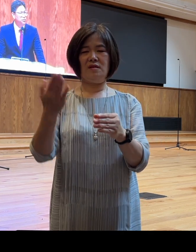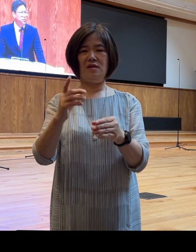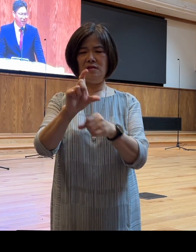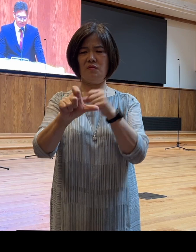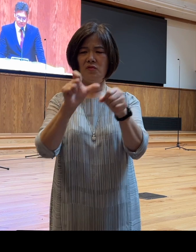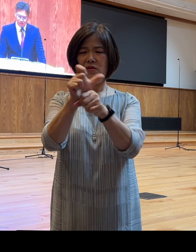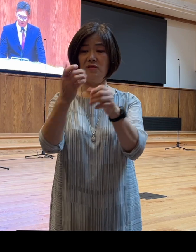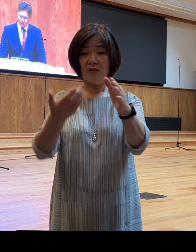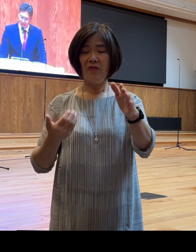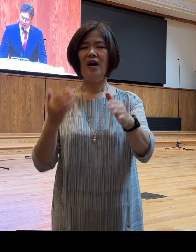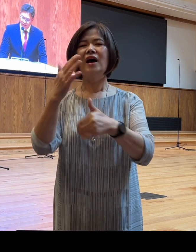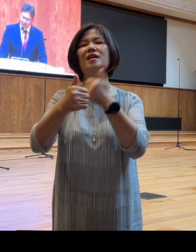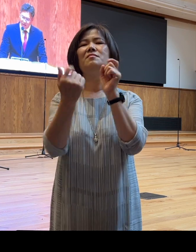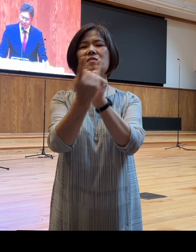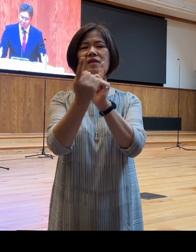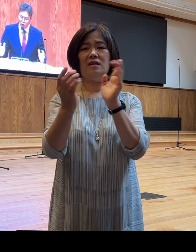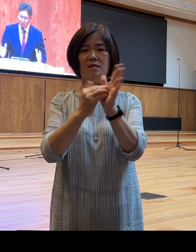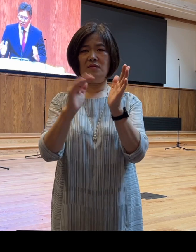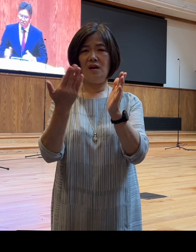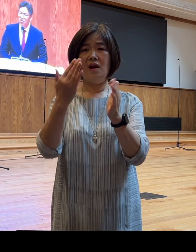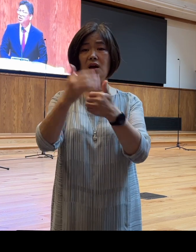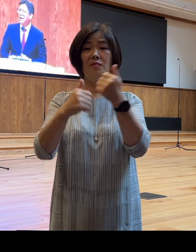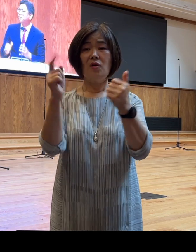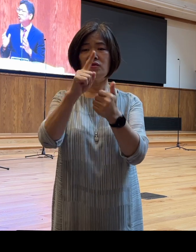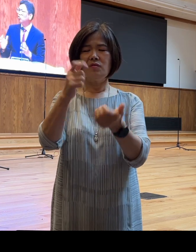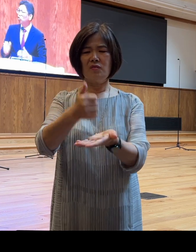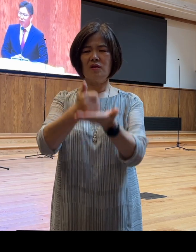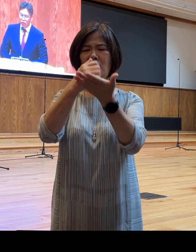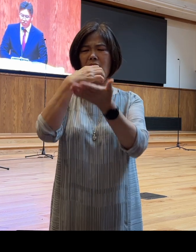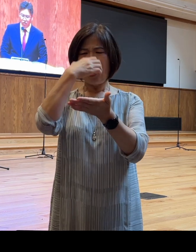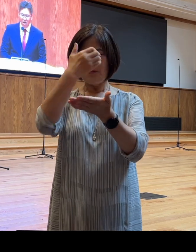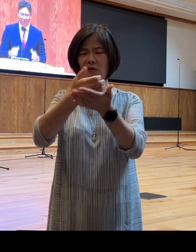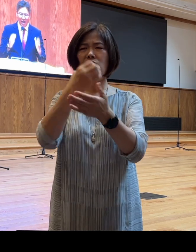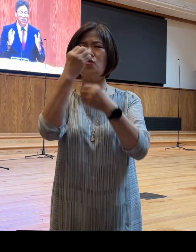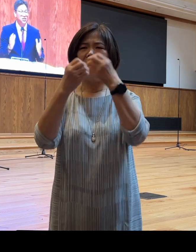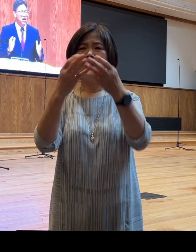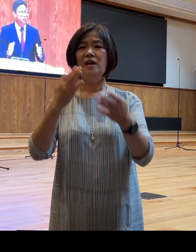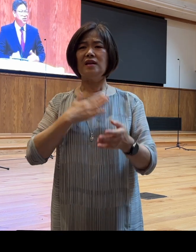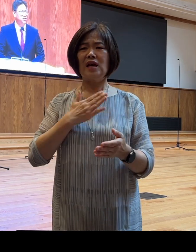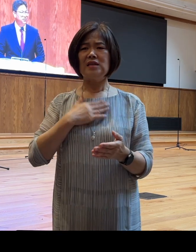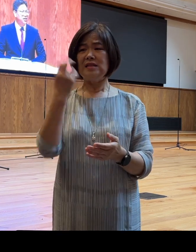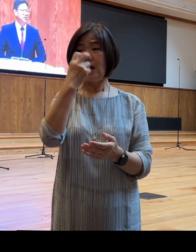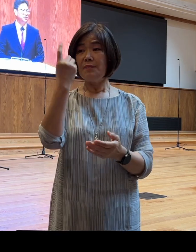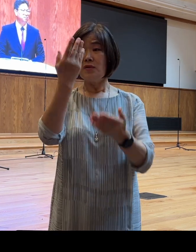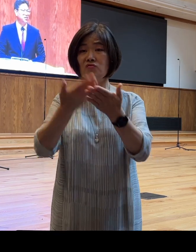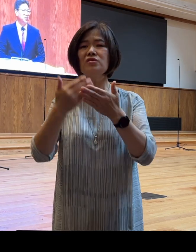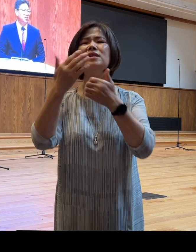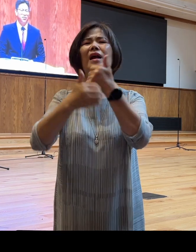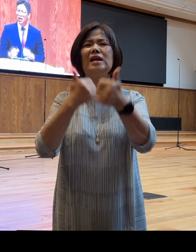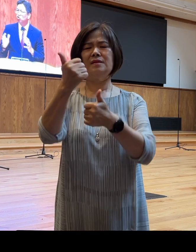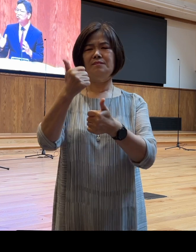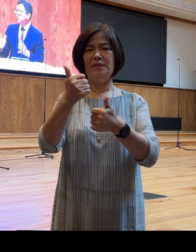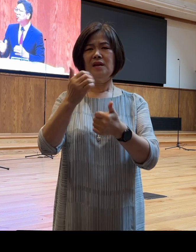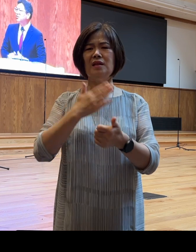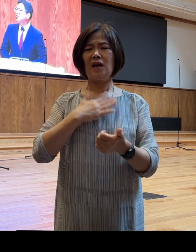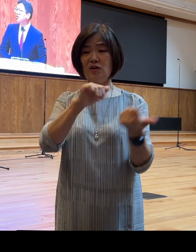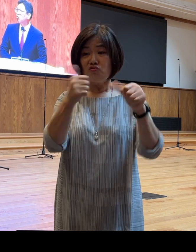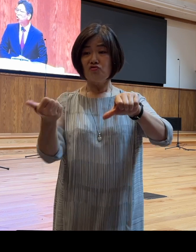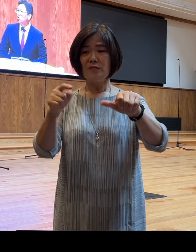만났습니다 그 하나님이 어떤 분이신지를 감격적으로 고백됐죠 나를 살피시는 하나님 내가 죽음 가운데 있을 때에 고통 가운데